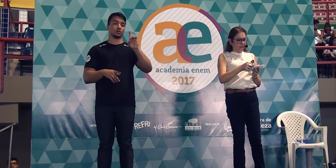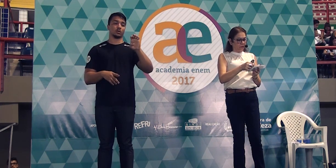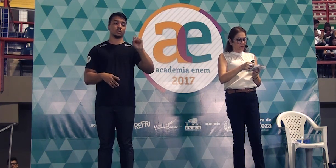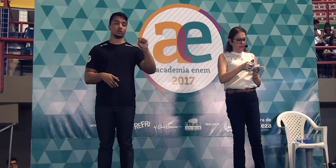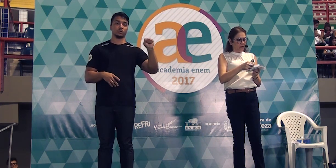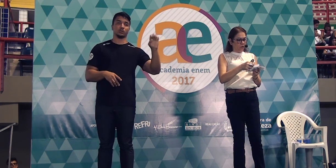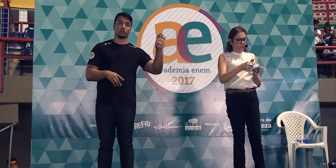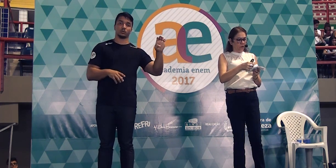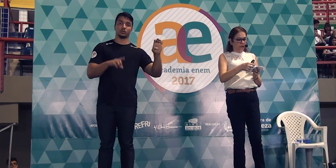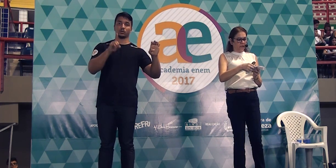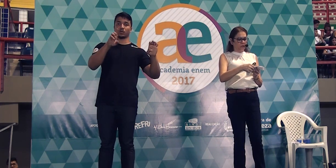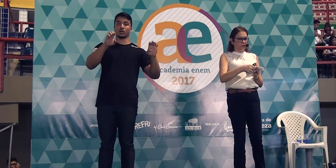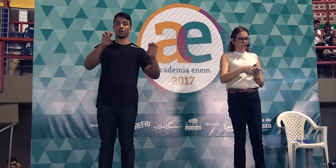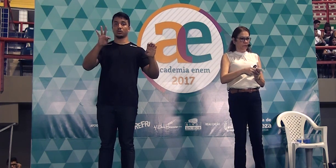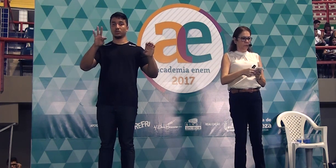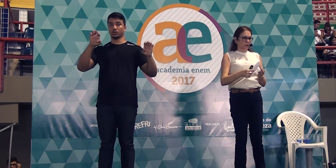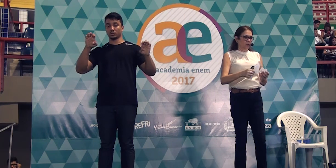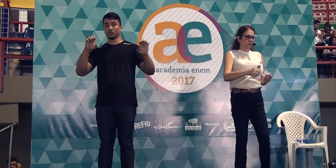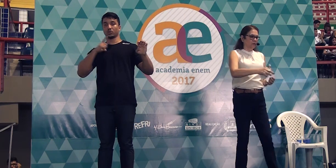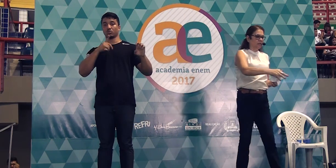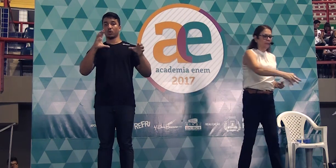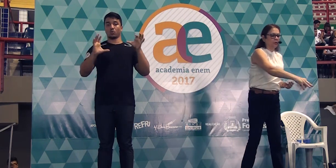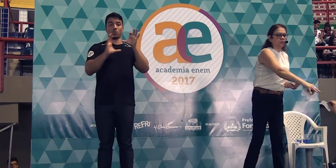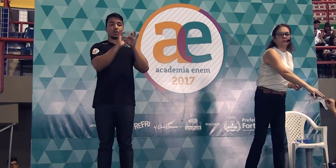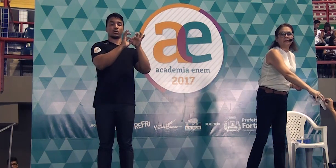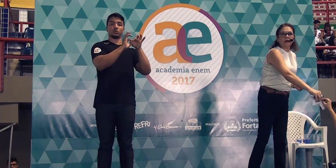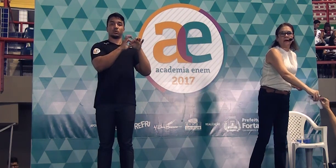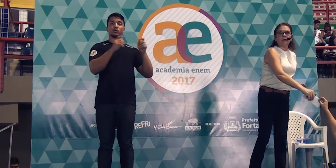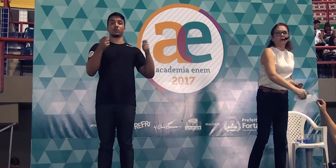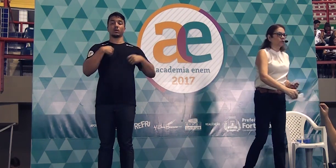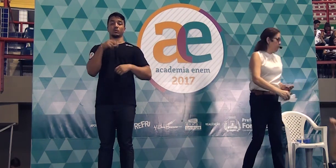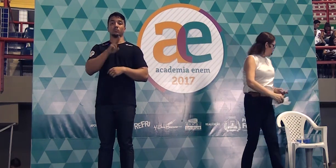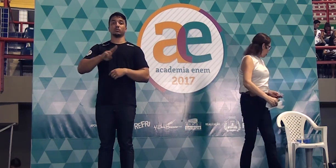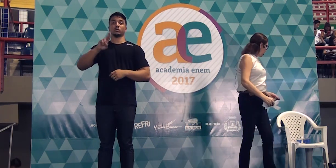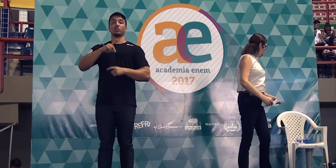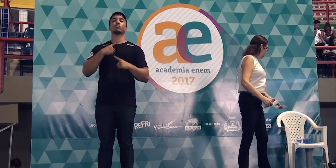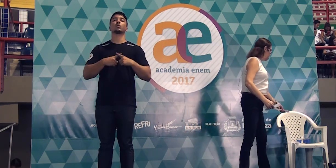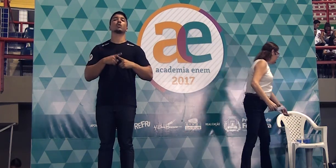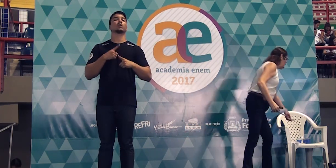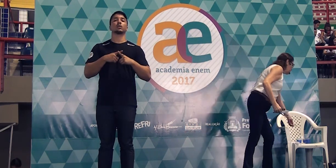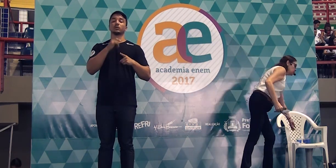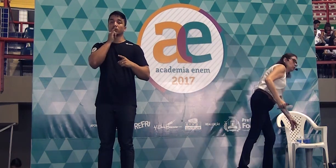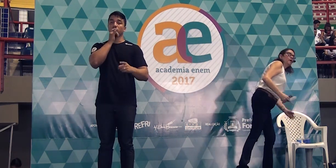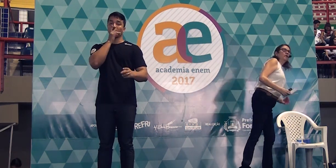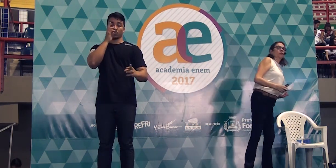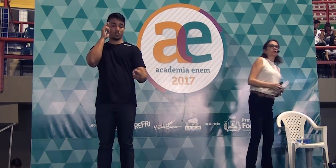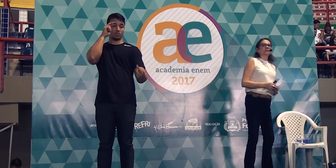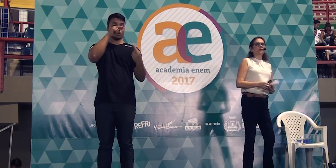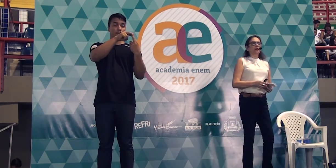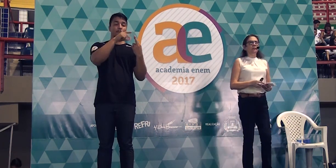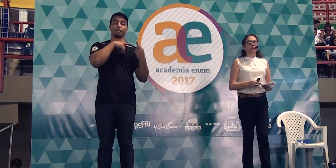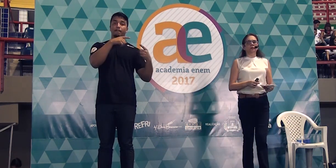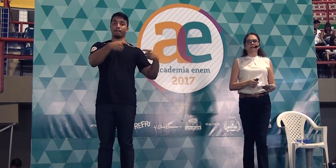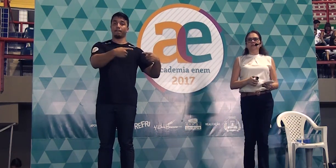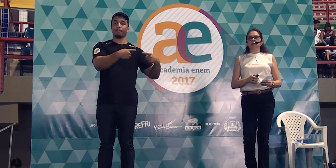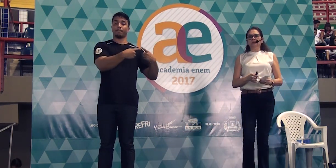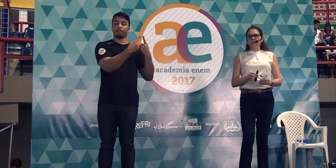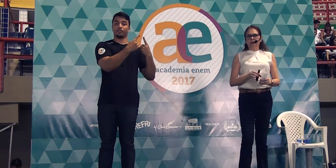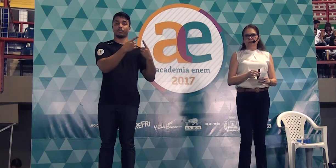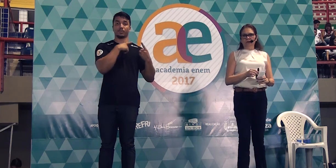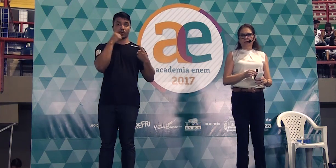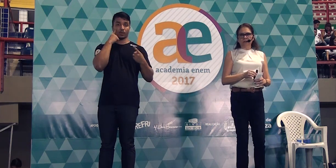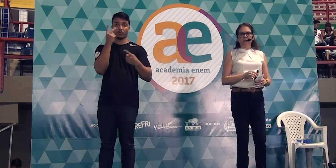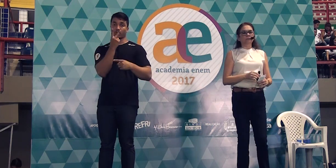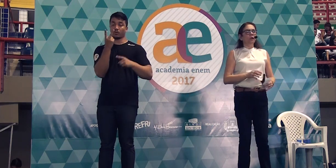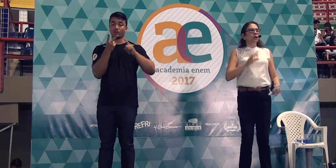desse para usar como conectivo você pode usar quando você se referir isso inclusive aprendam essas